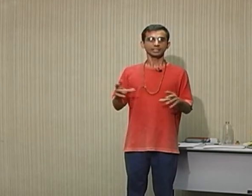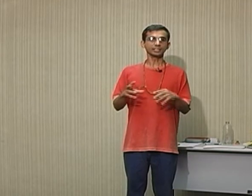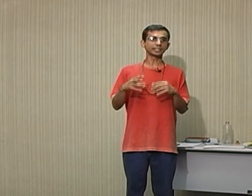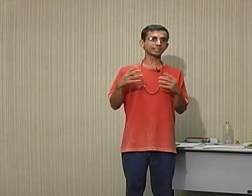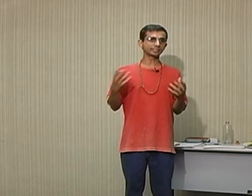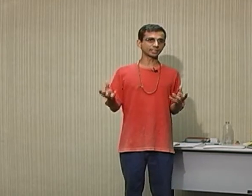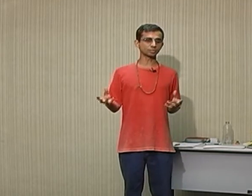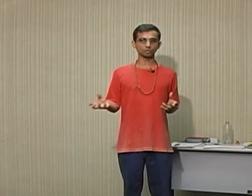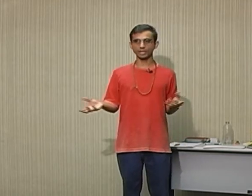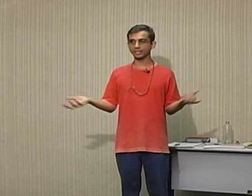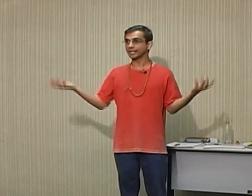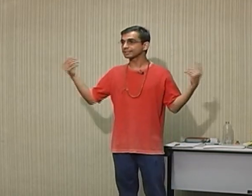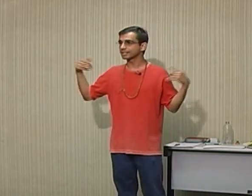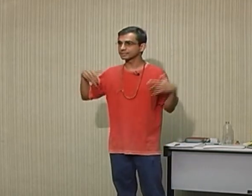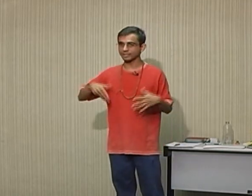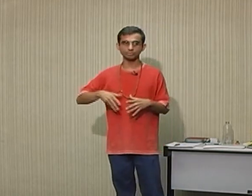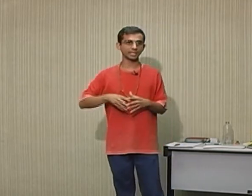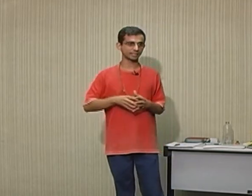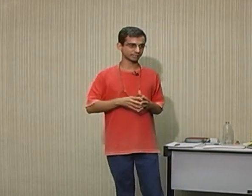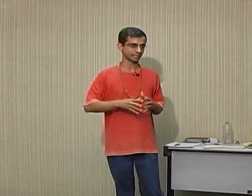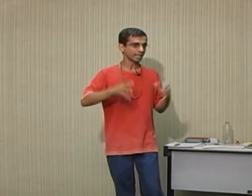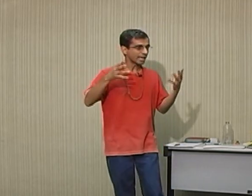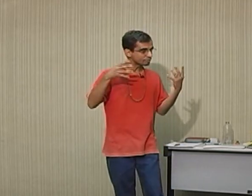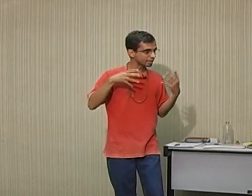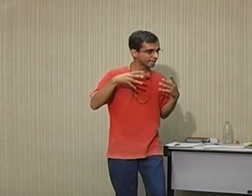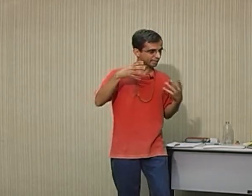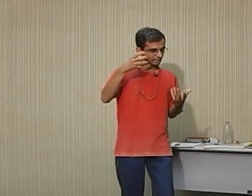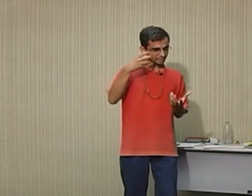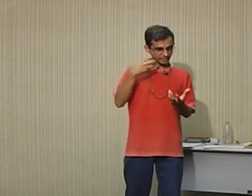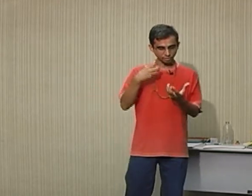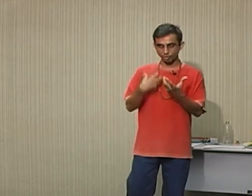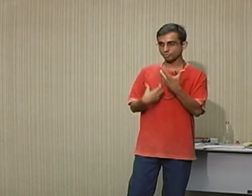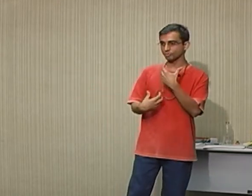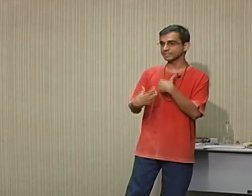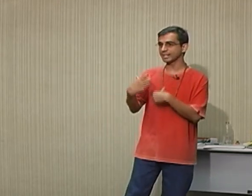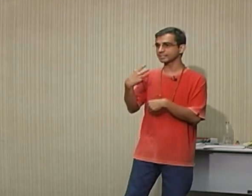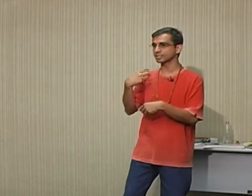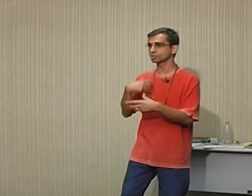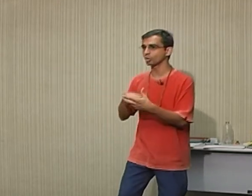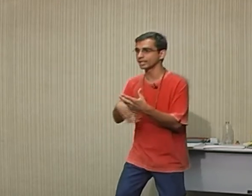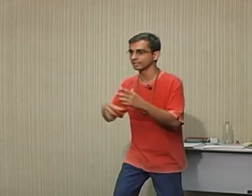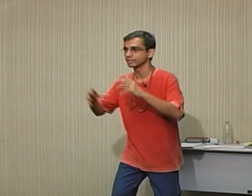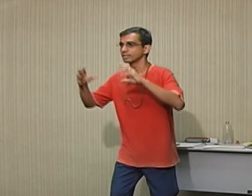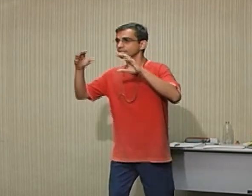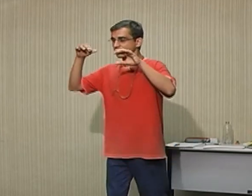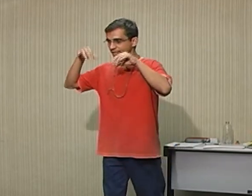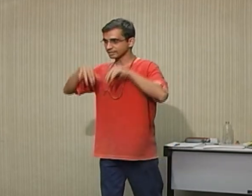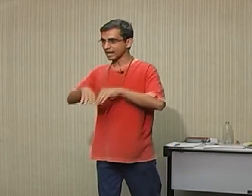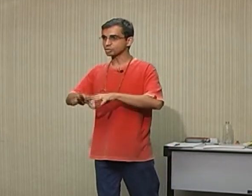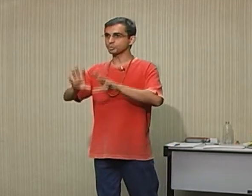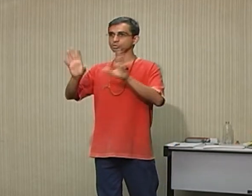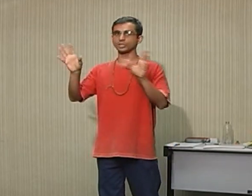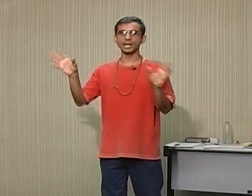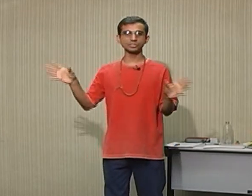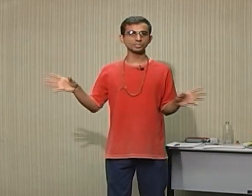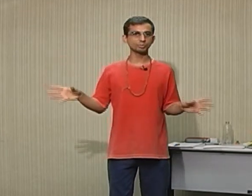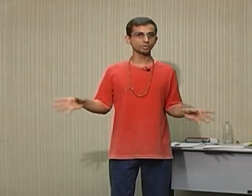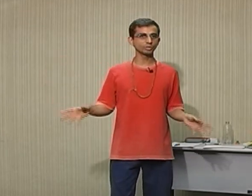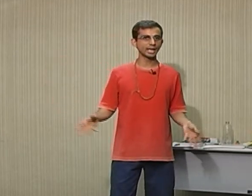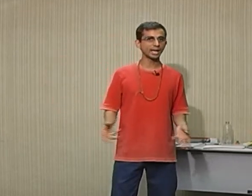enriquecer a história é trazer ambiência, é, de certa forma, vivenciar essa história, entrar nos personagens e mergulhar